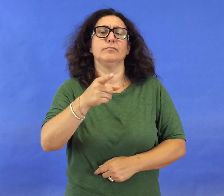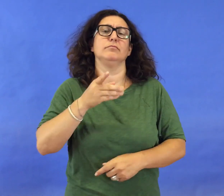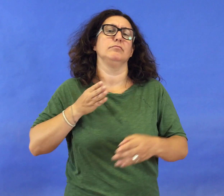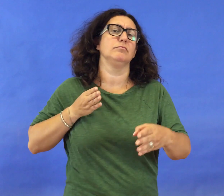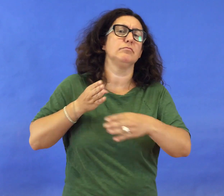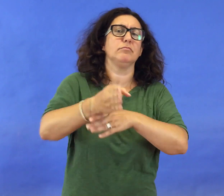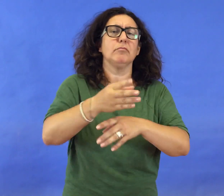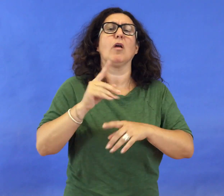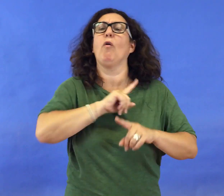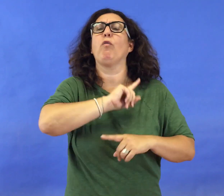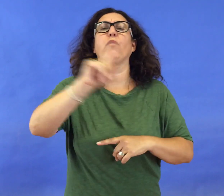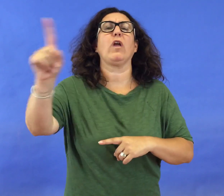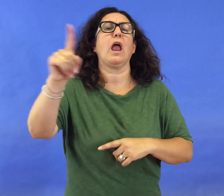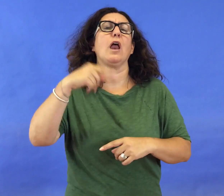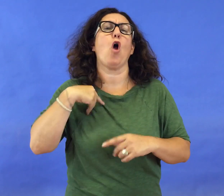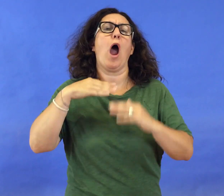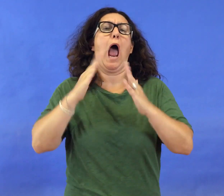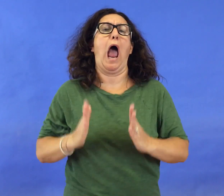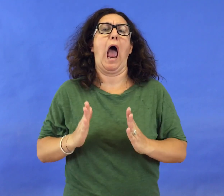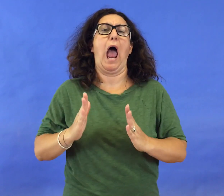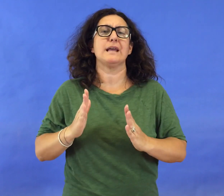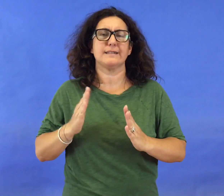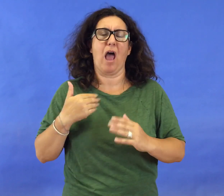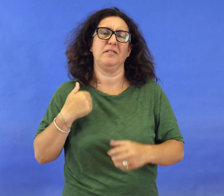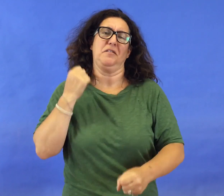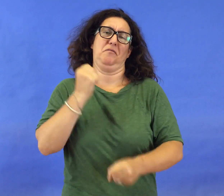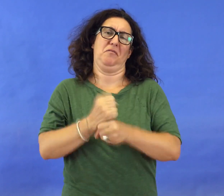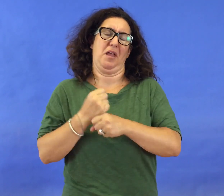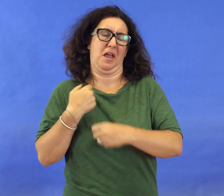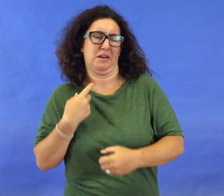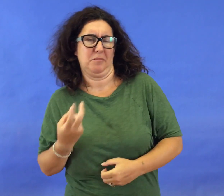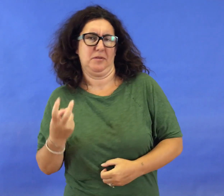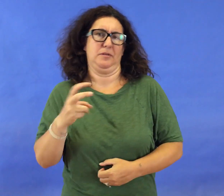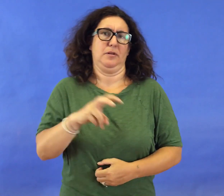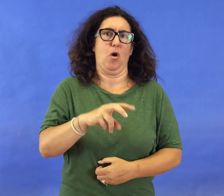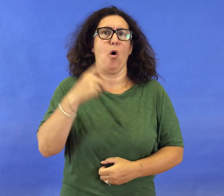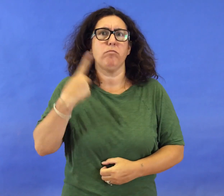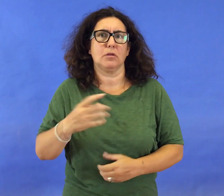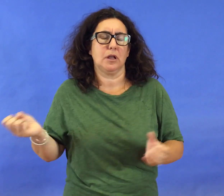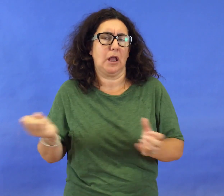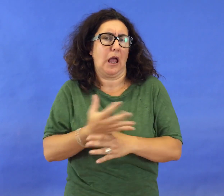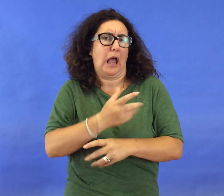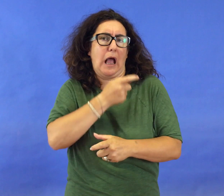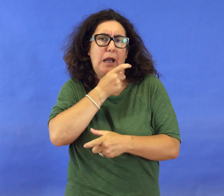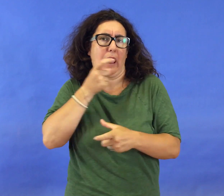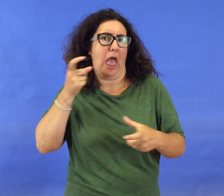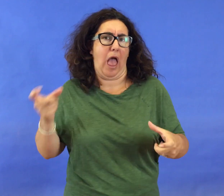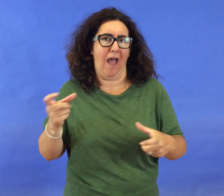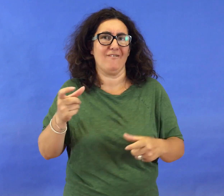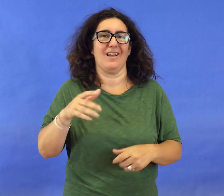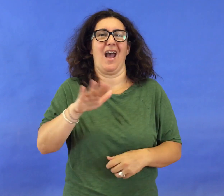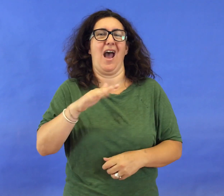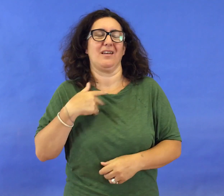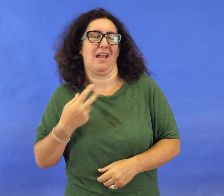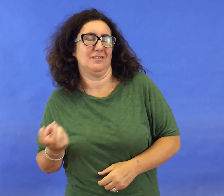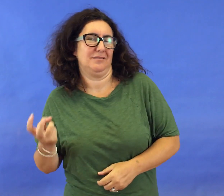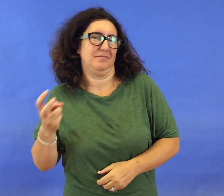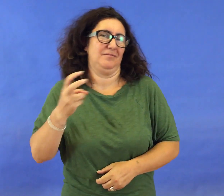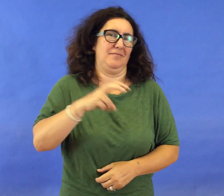Ma ecco di cui succede l'imprevedibile e l'imperdonato. Quando il ragazzo è sceso dalla macchina facendo dei gesti,